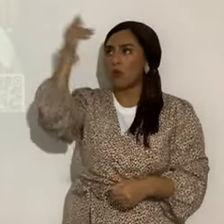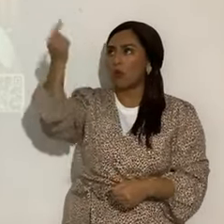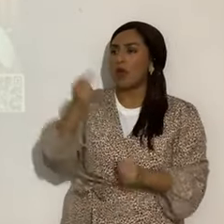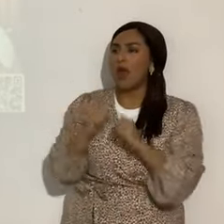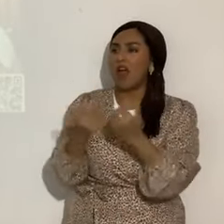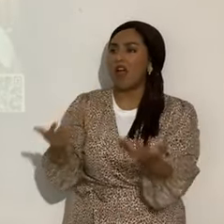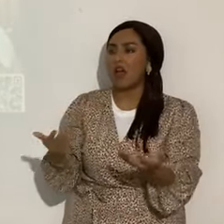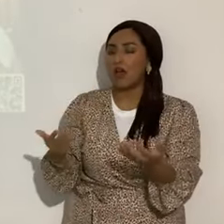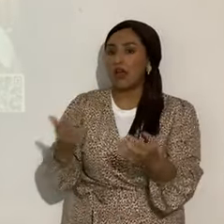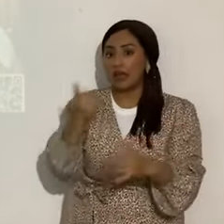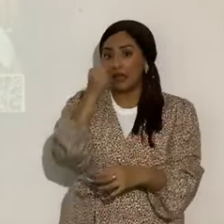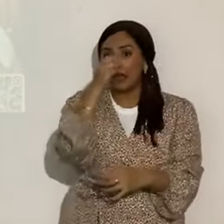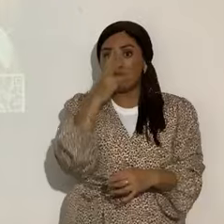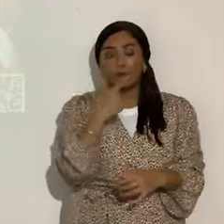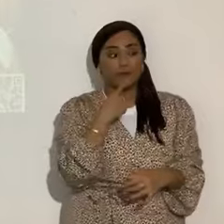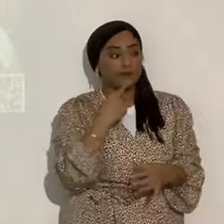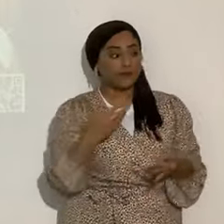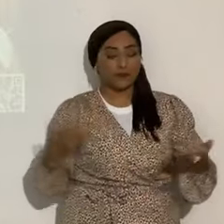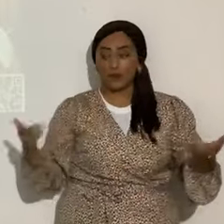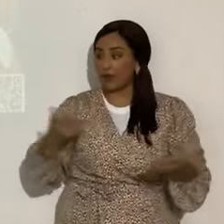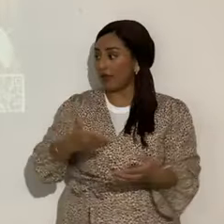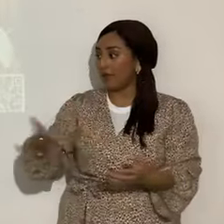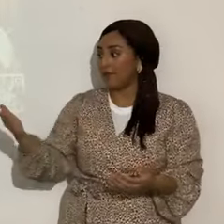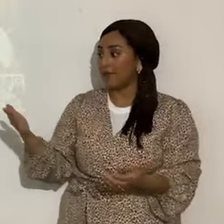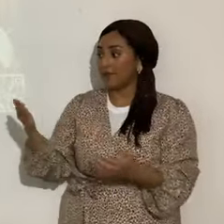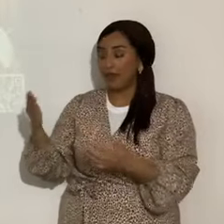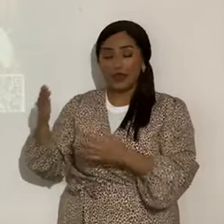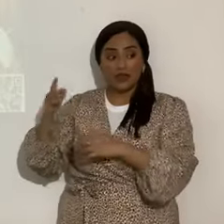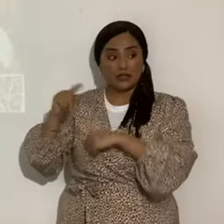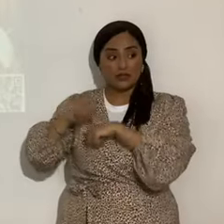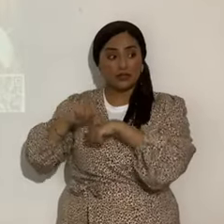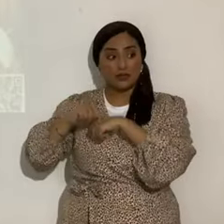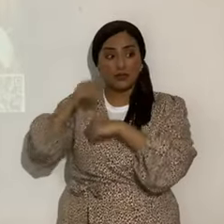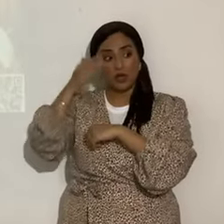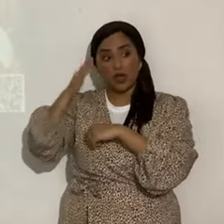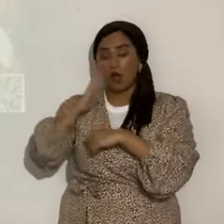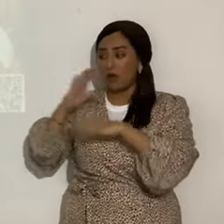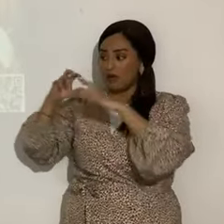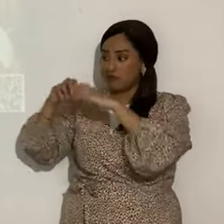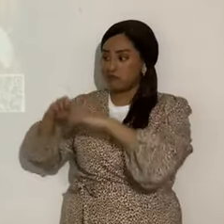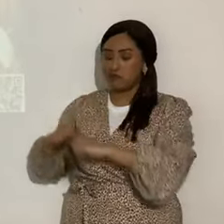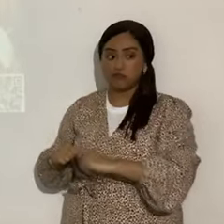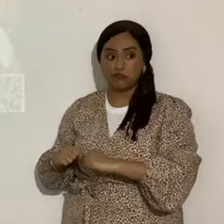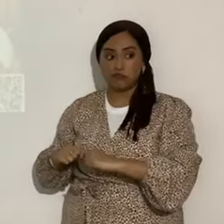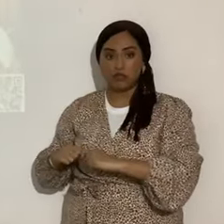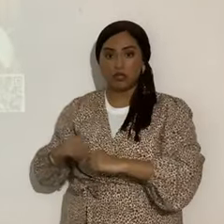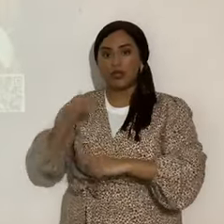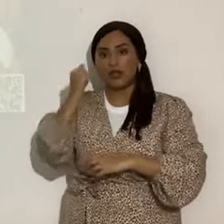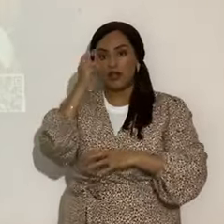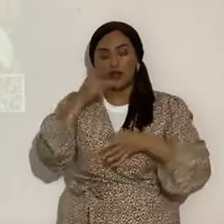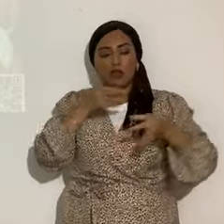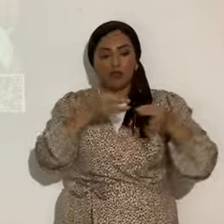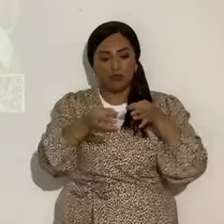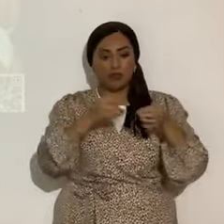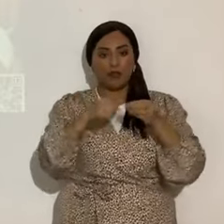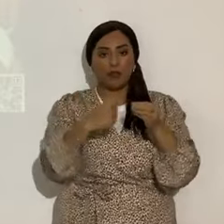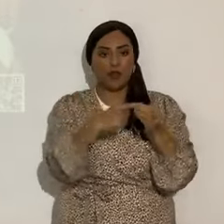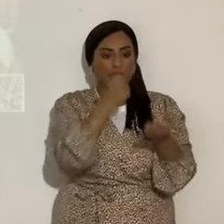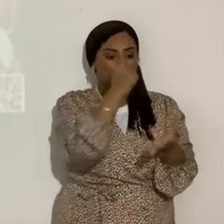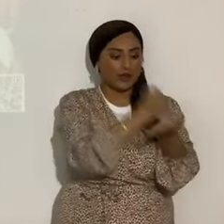os digo que no quedará aquí piedra sobre piedra, que no sea derribada. Y después sigue ministrando los sellos. Eso está ya también en otras